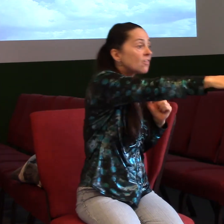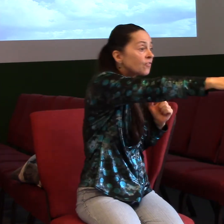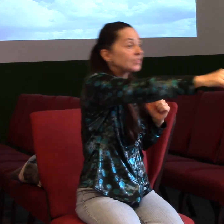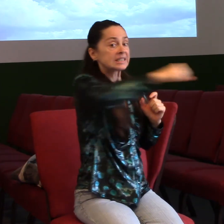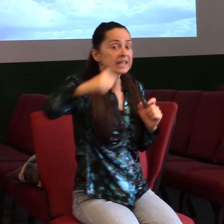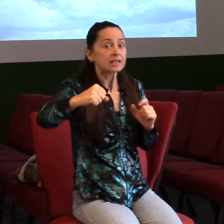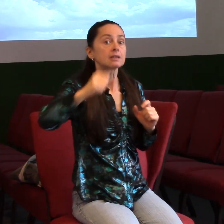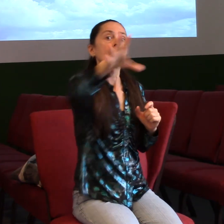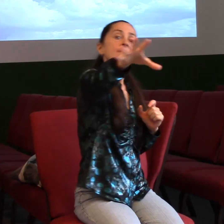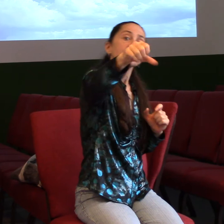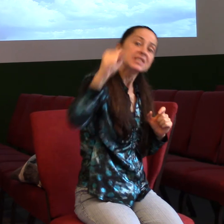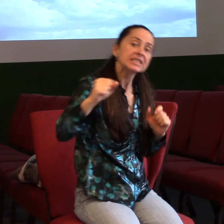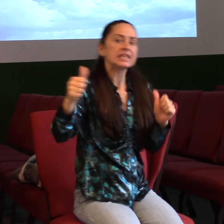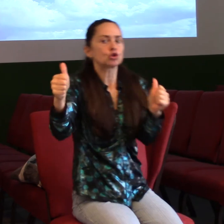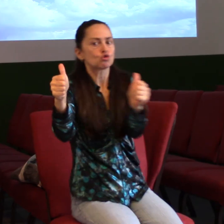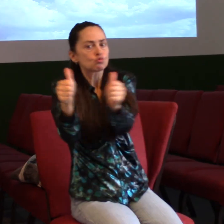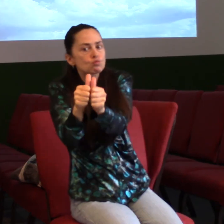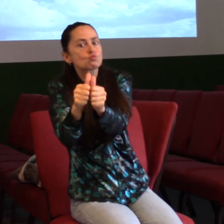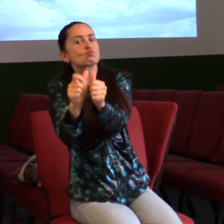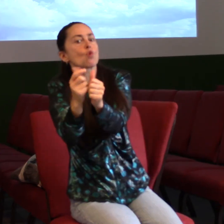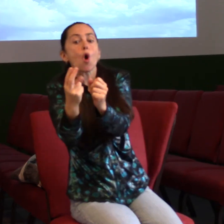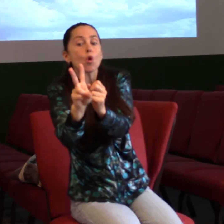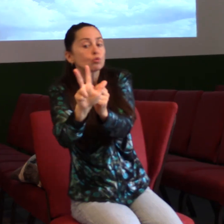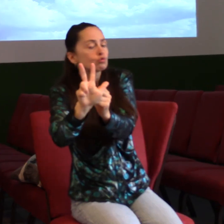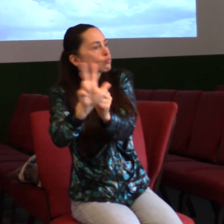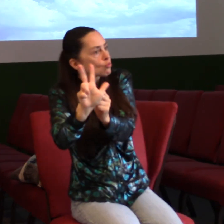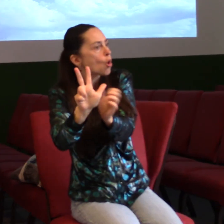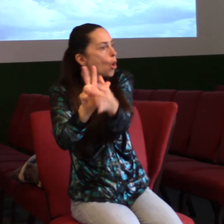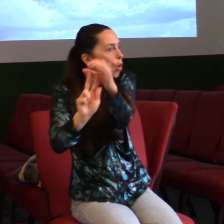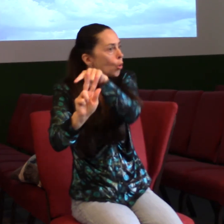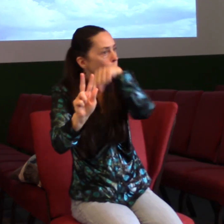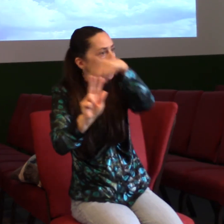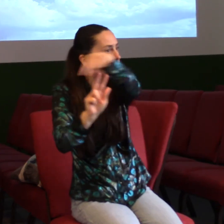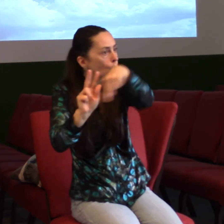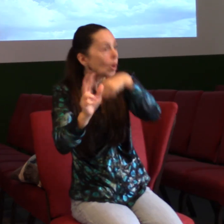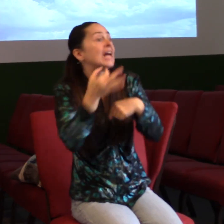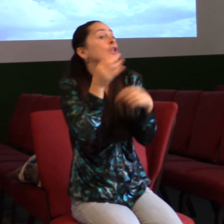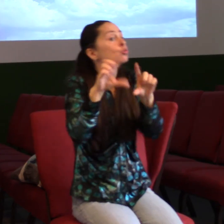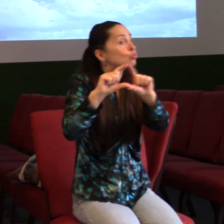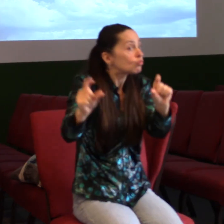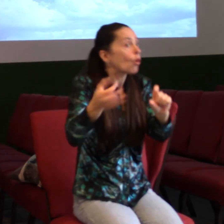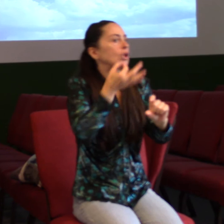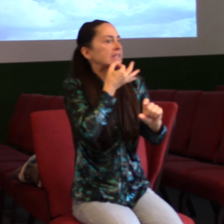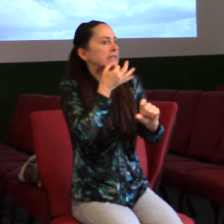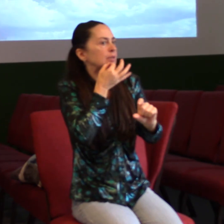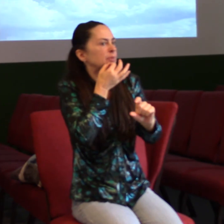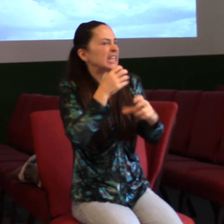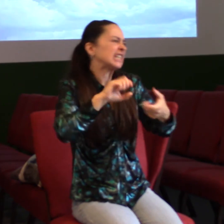projít životem s radostí, s nadšením, a když mají nějaké těžkosti, se mohli za ně podepřít. Já nevím, jestli jste někdy